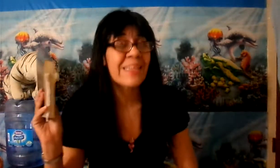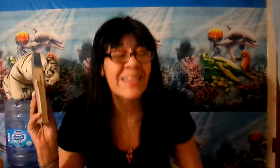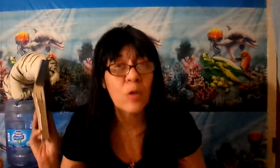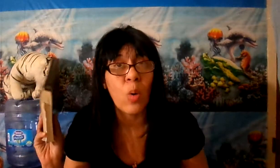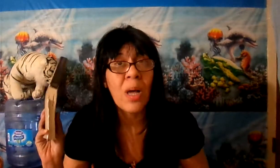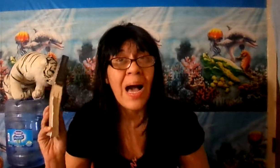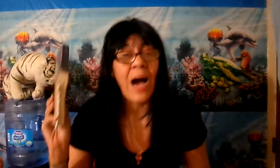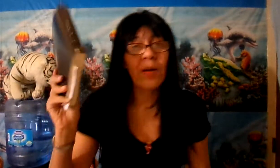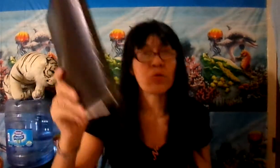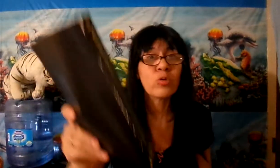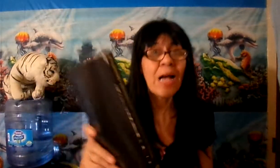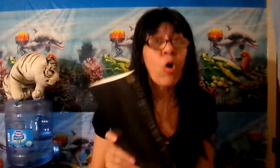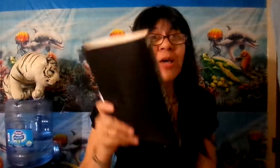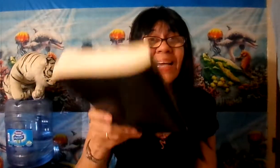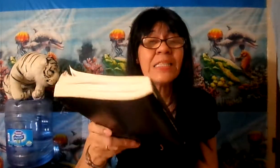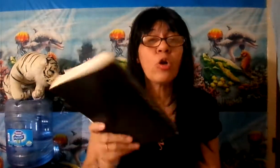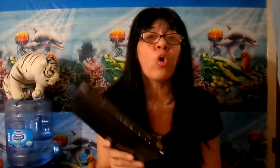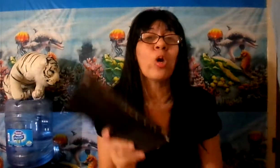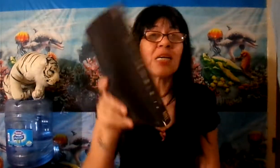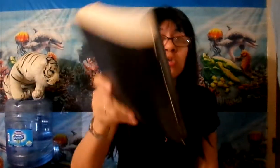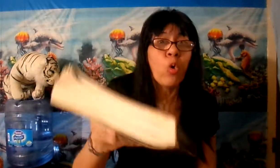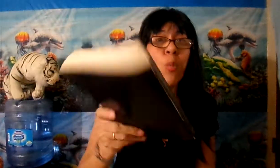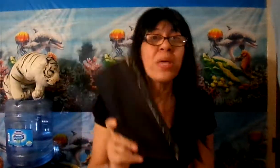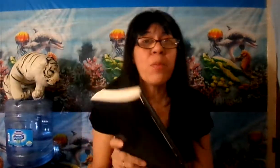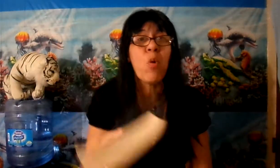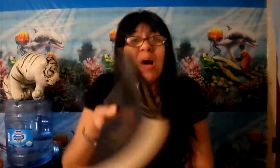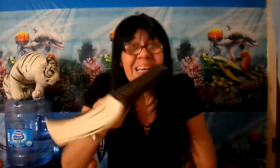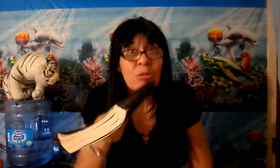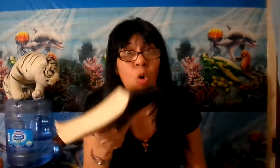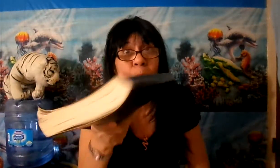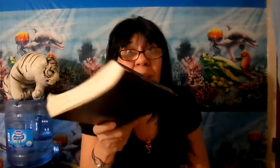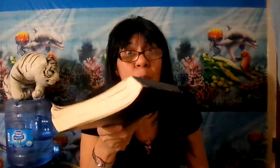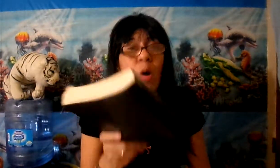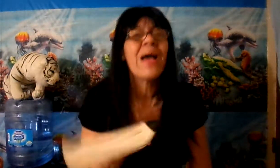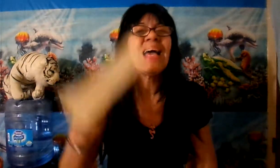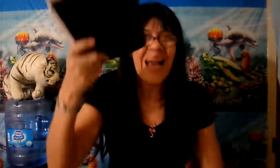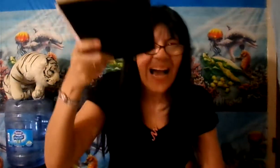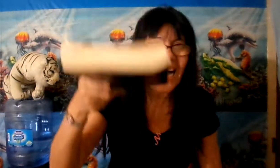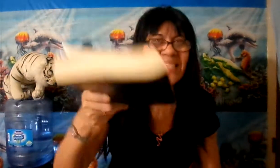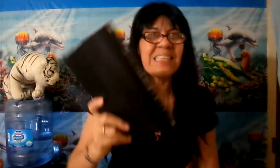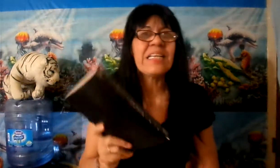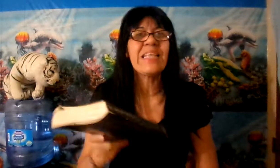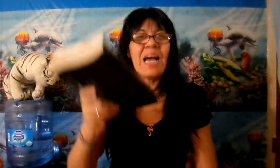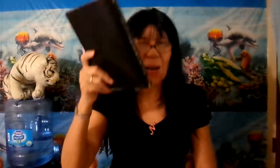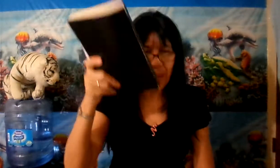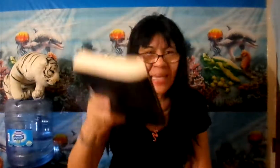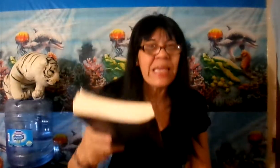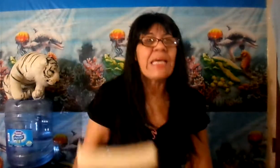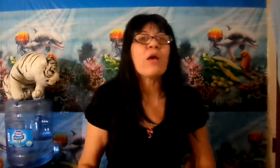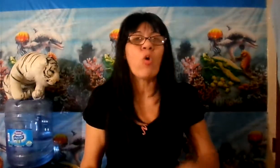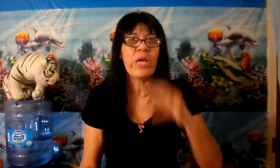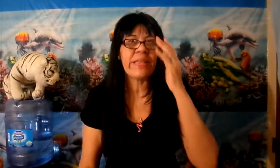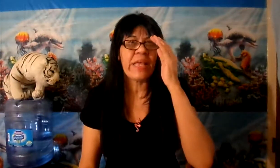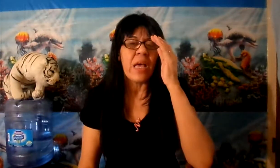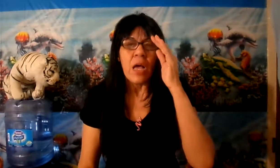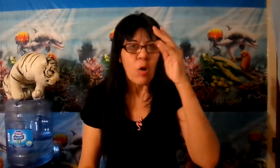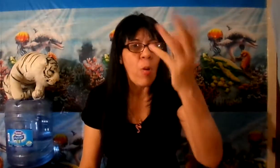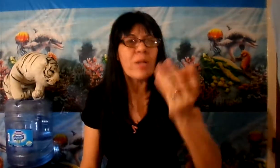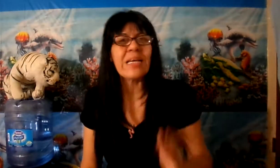de Dios. Ahora tú estás cogiendo lo que tú mismo, tú mismo añadiste y cogiste. ¿Por qué te